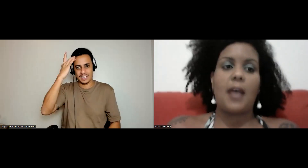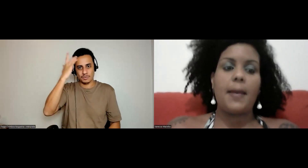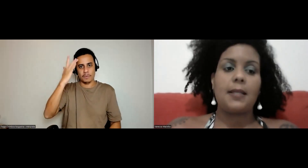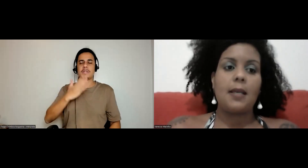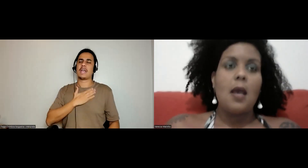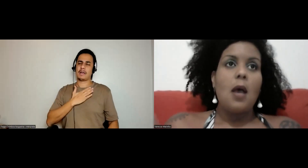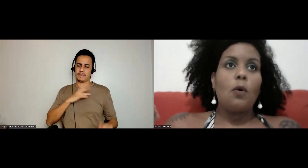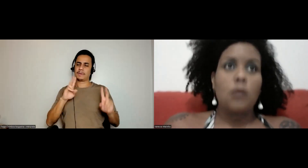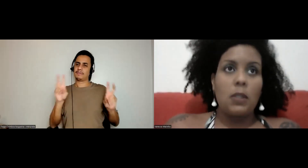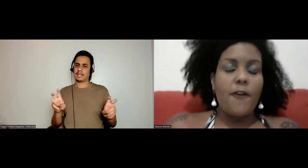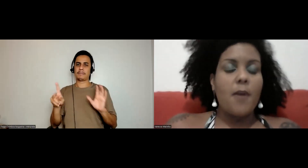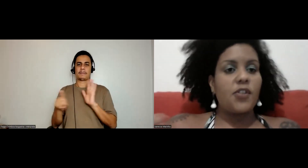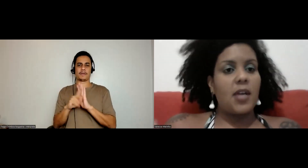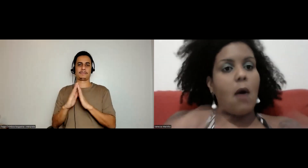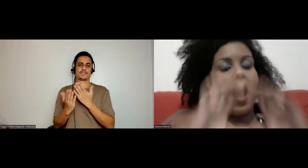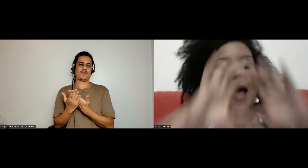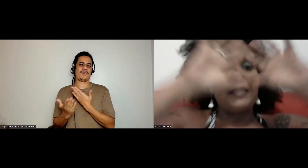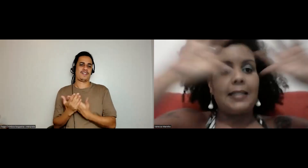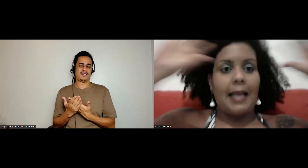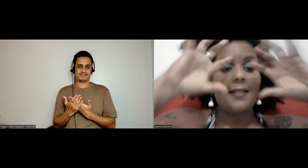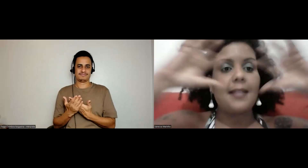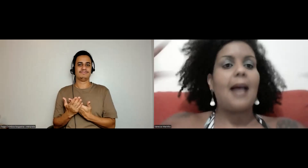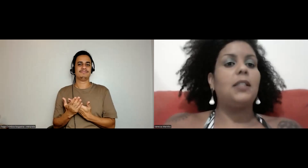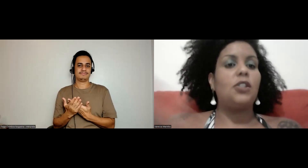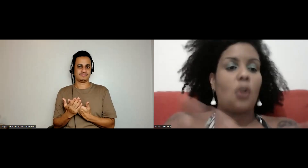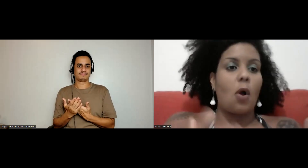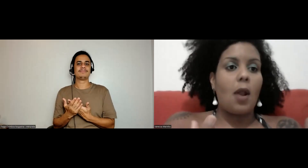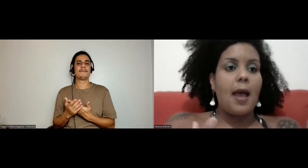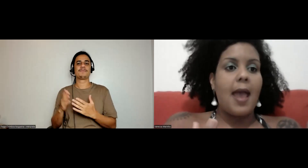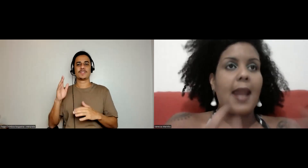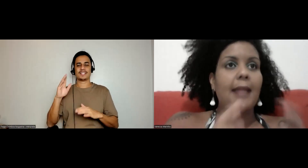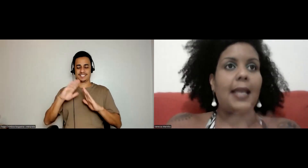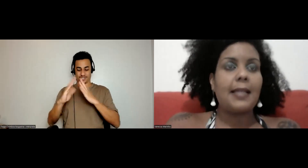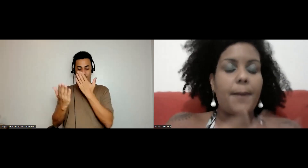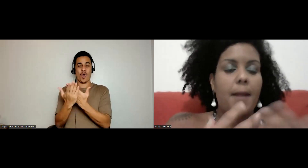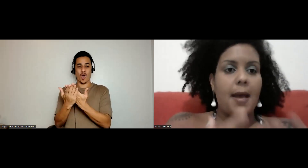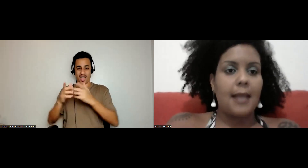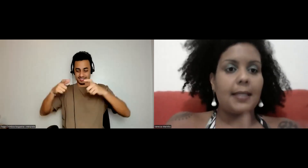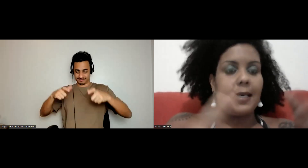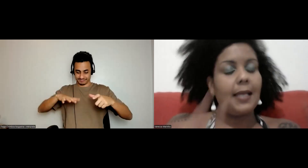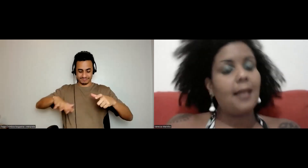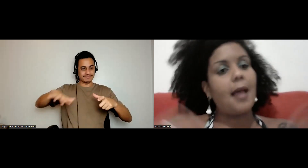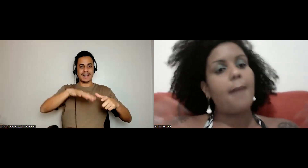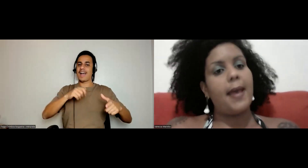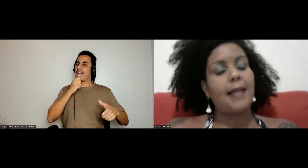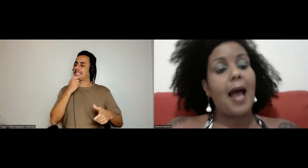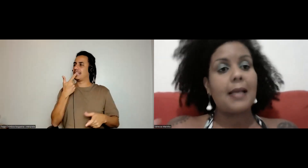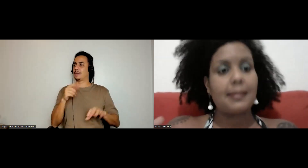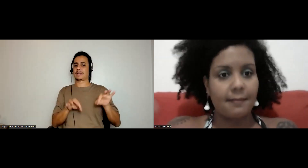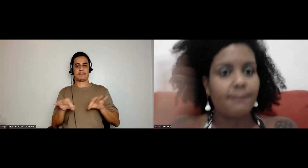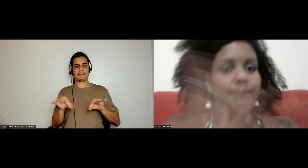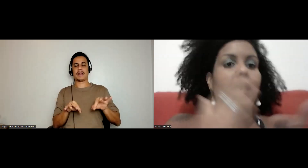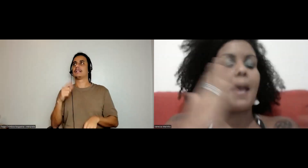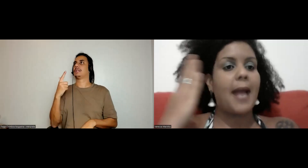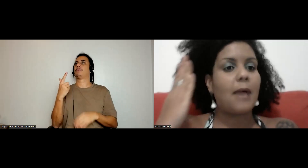especificamente, de uma forma geral a entidade escola ela nem está preparada e nem está aberta